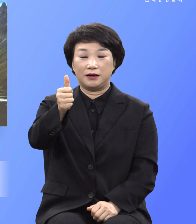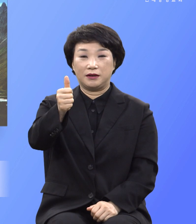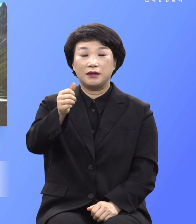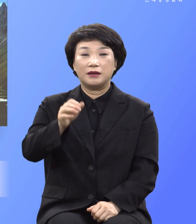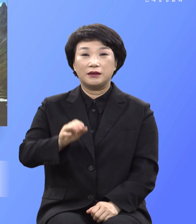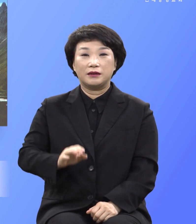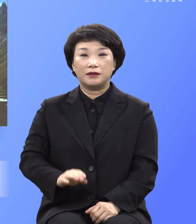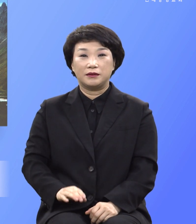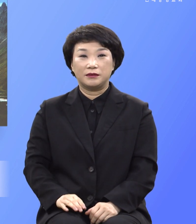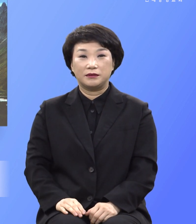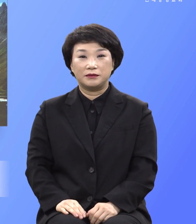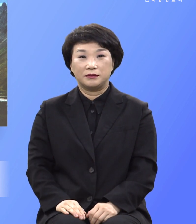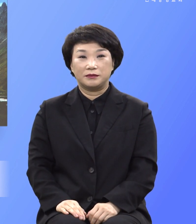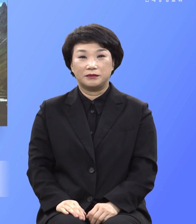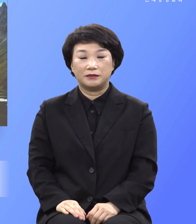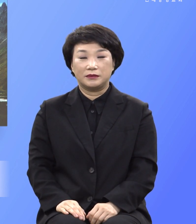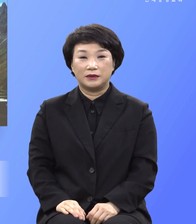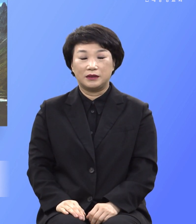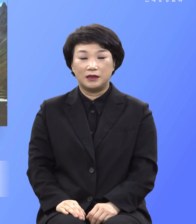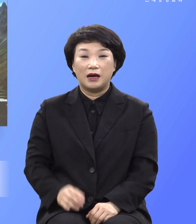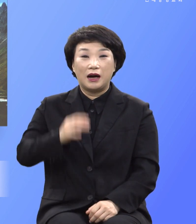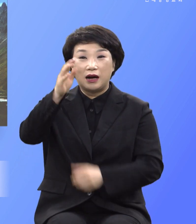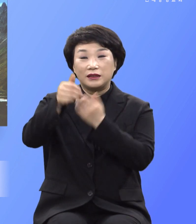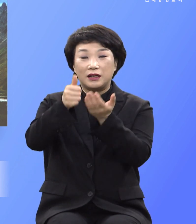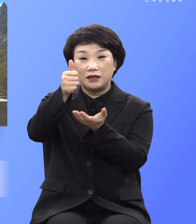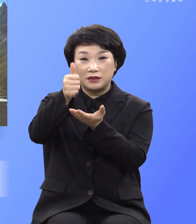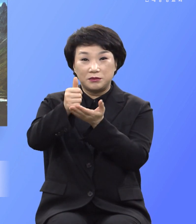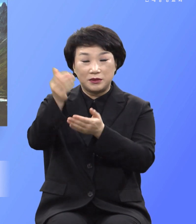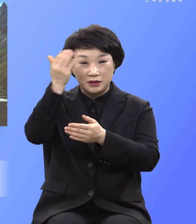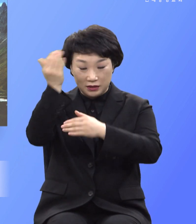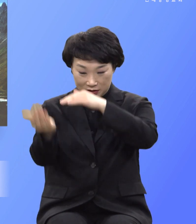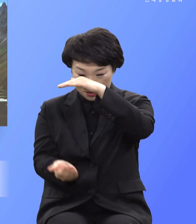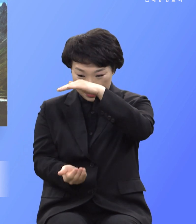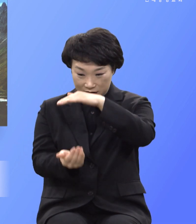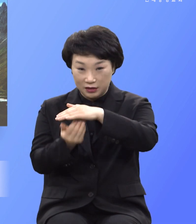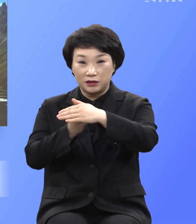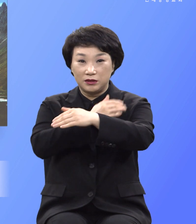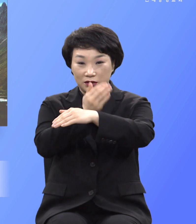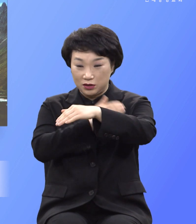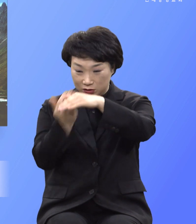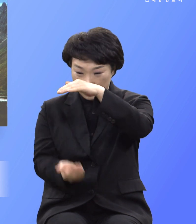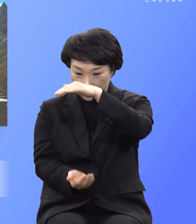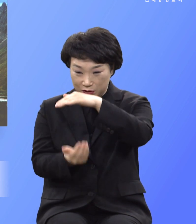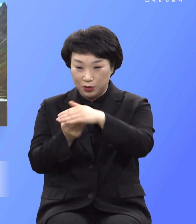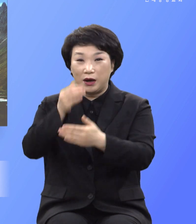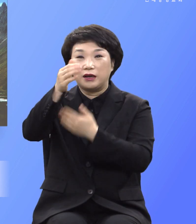하나님은 전지하시고 전능하신 자신의 말씀으로